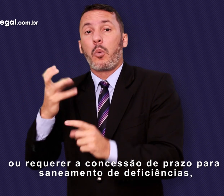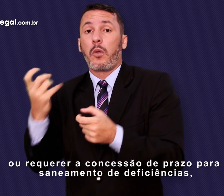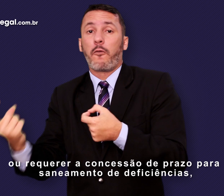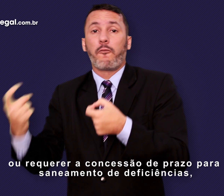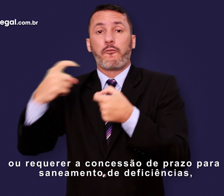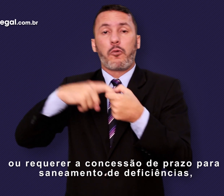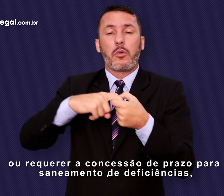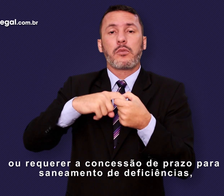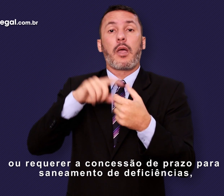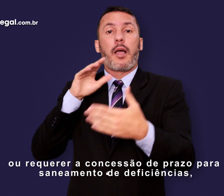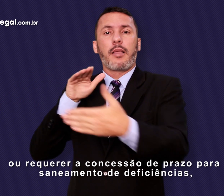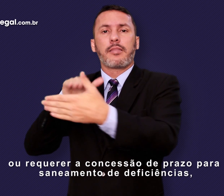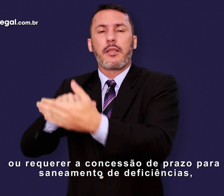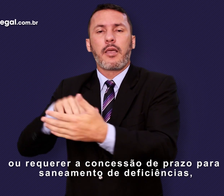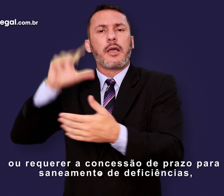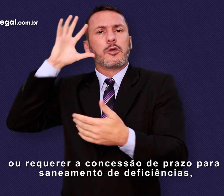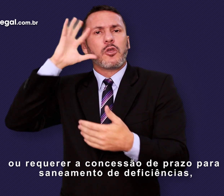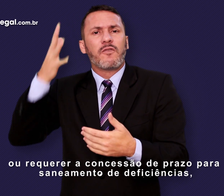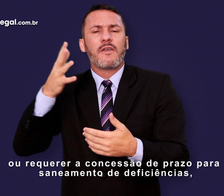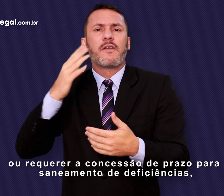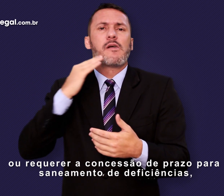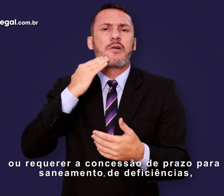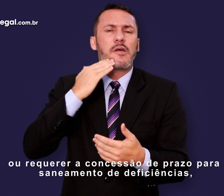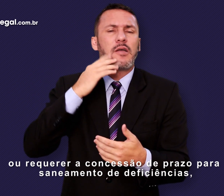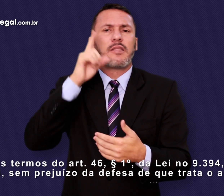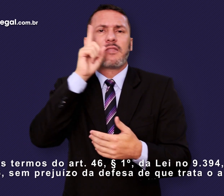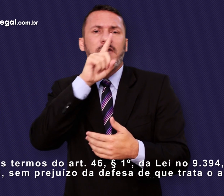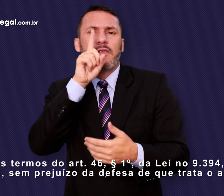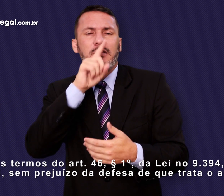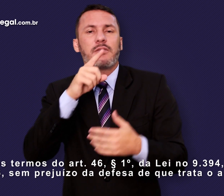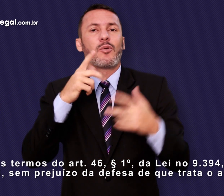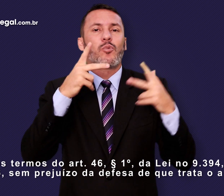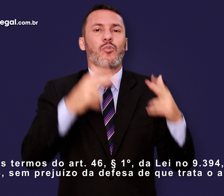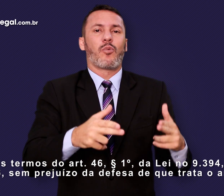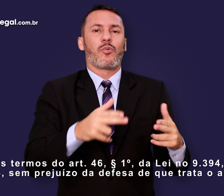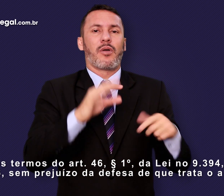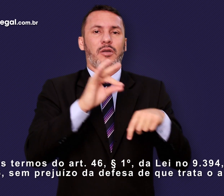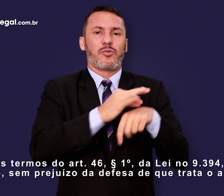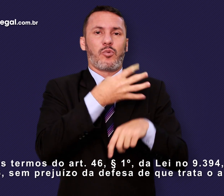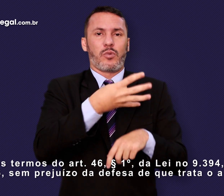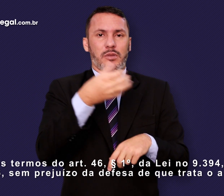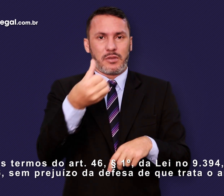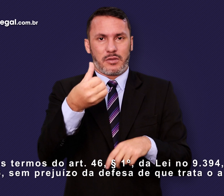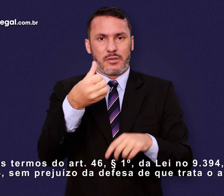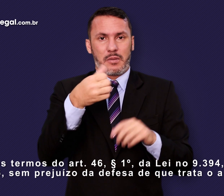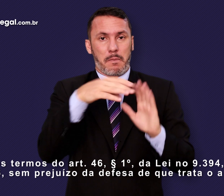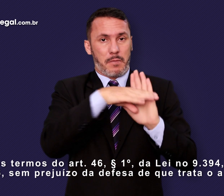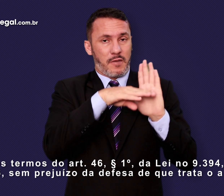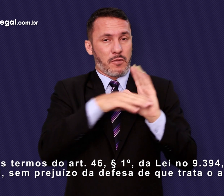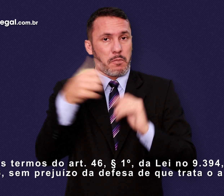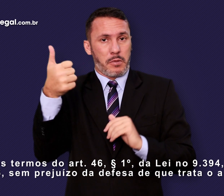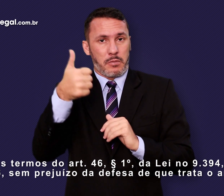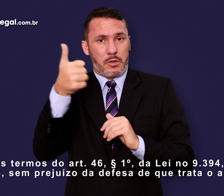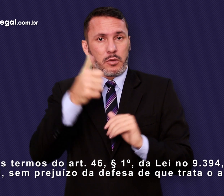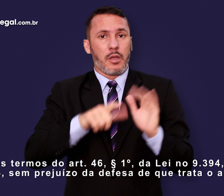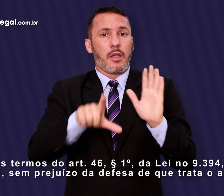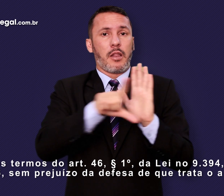concessão de prazo para saneamento de deficiências, nos termos do artigo 46, parágrafo 1º, da Lei nº